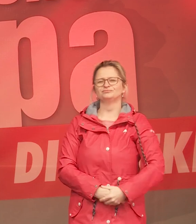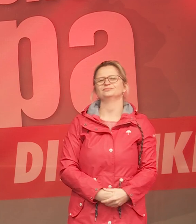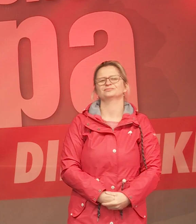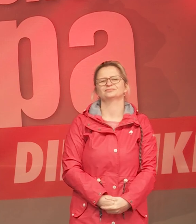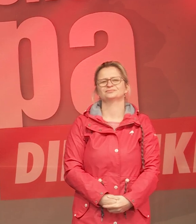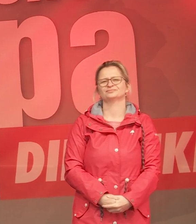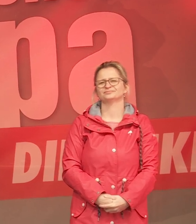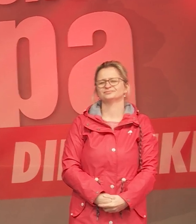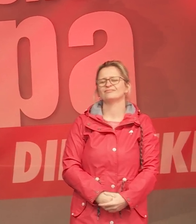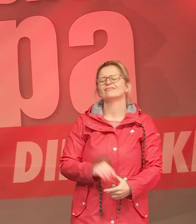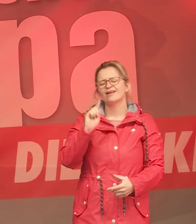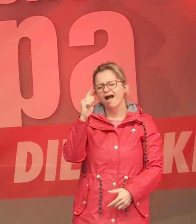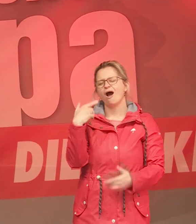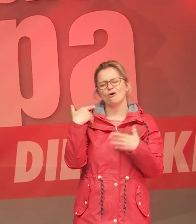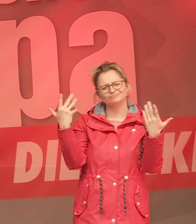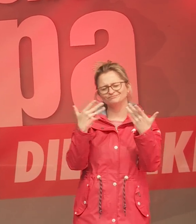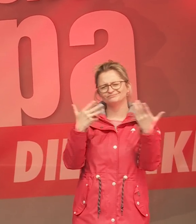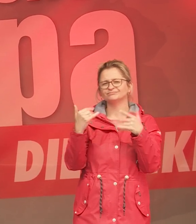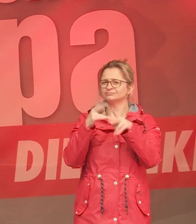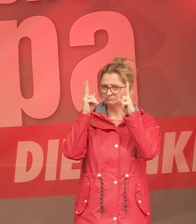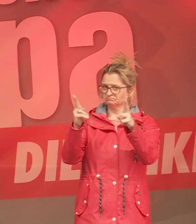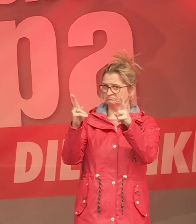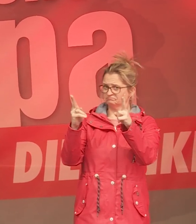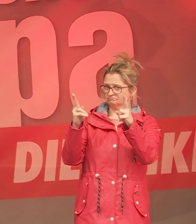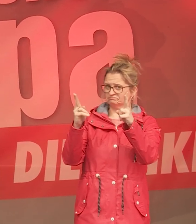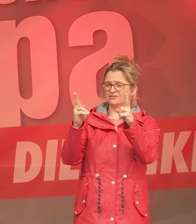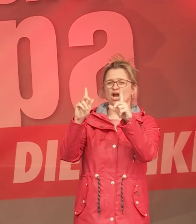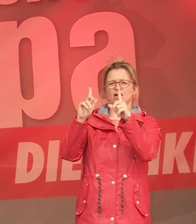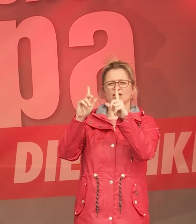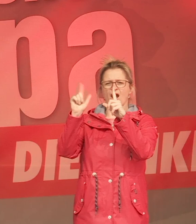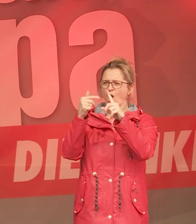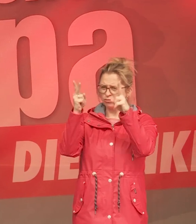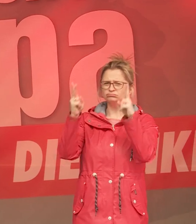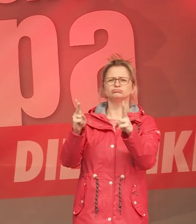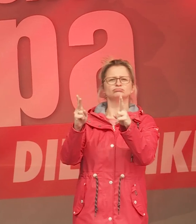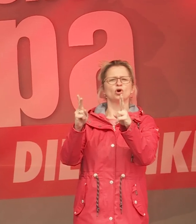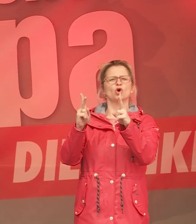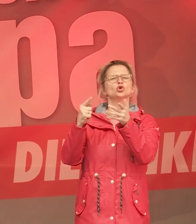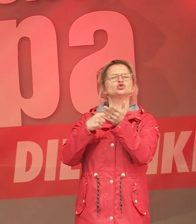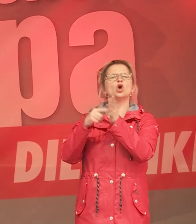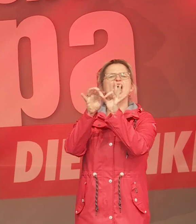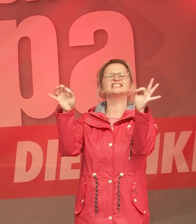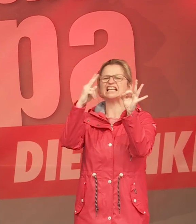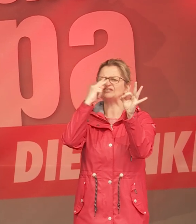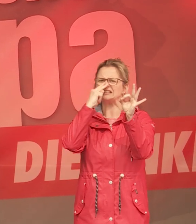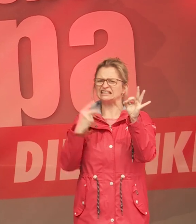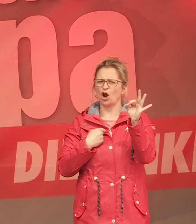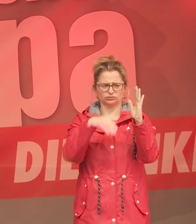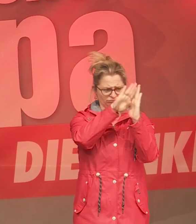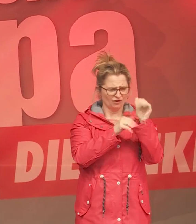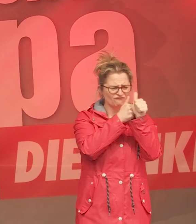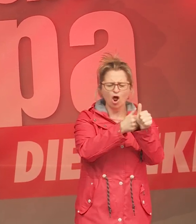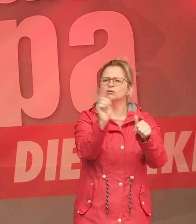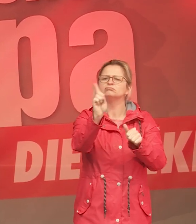Und im Übrigen sagt kein Konzern die Steuersätze, die gelten. In Deutschland müssen die Konzerne statt